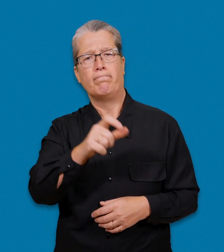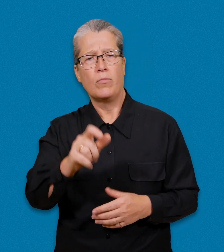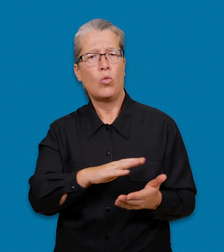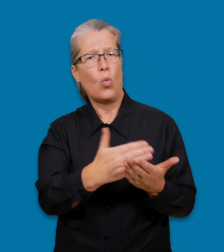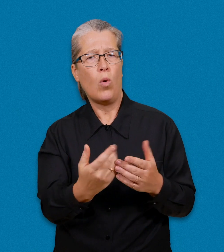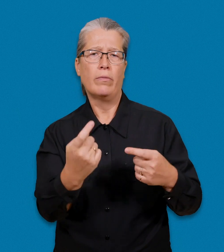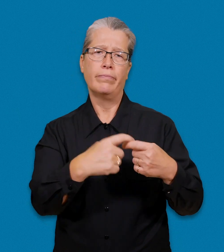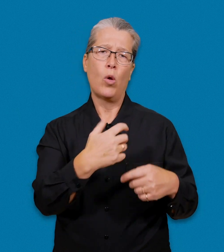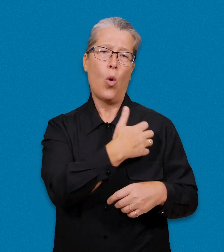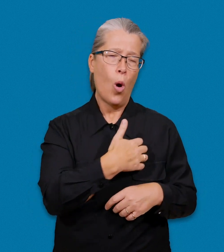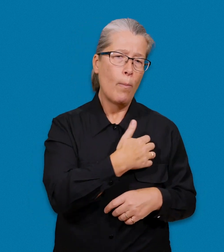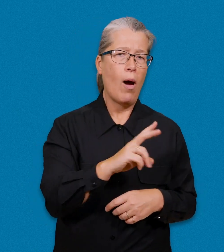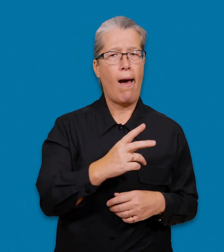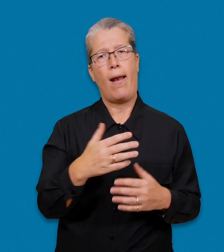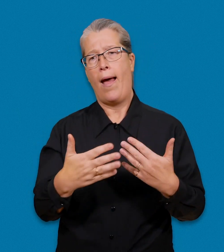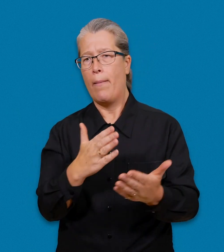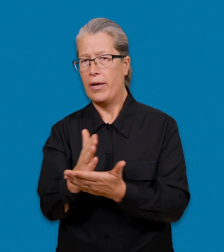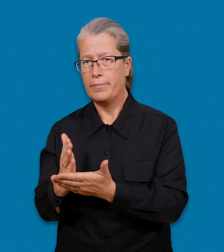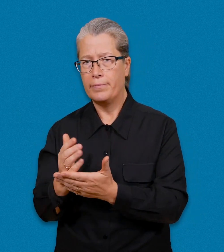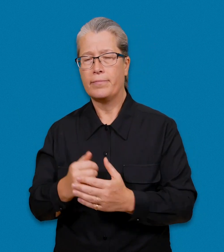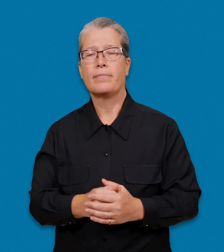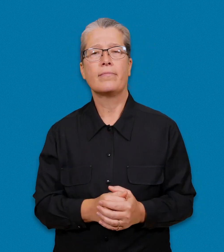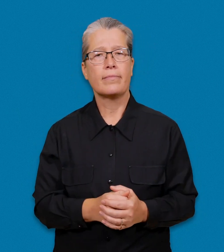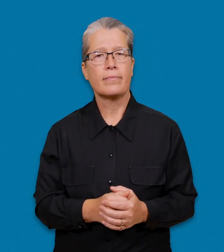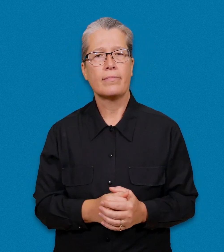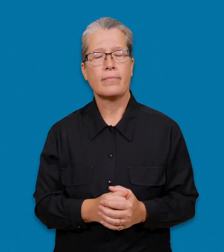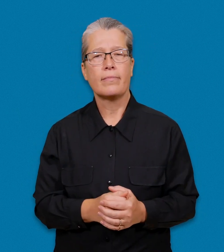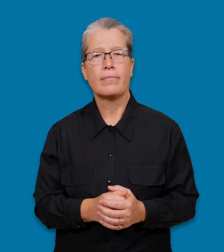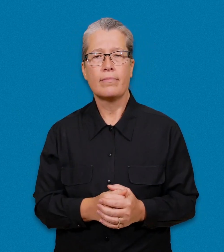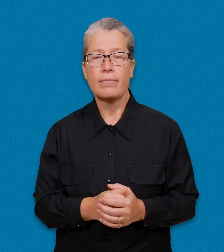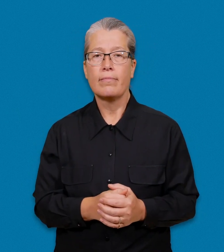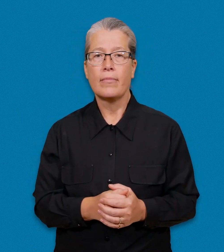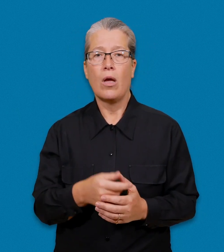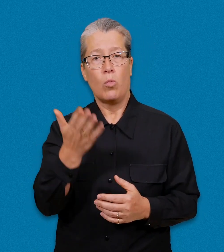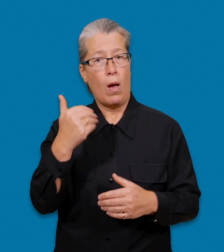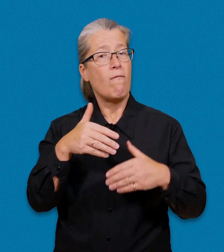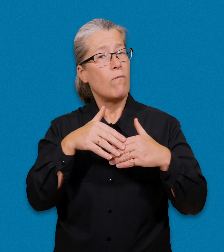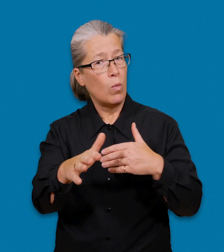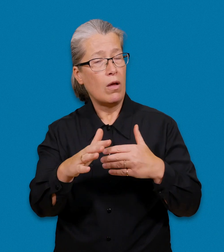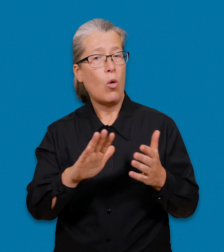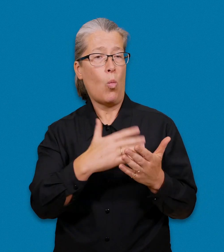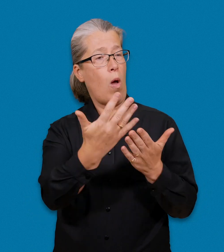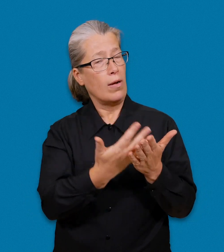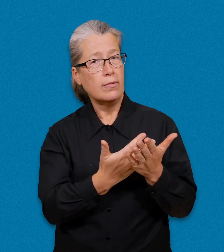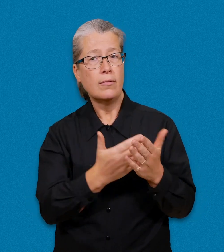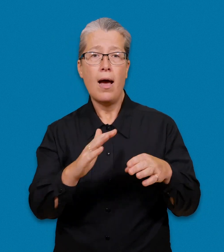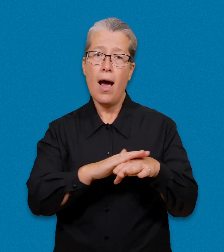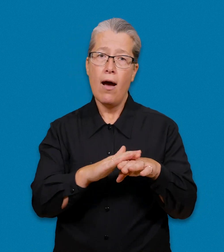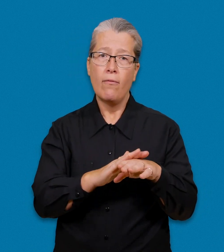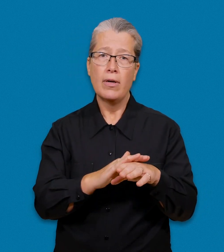behöver du inte ange vissa tolkar för hobbyer eller arbetsrelaterade uppdrag. Du kan även i fortsättningen använda